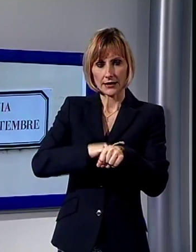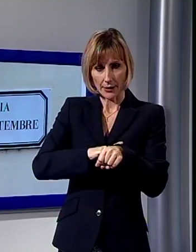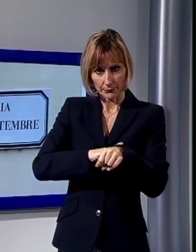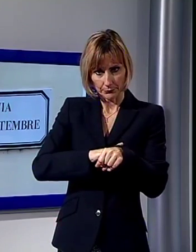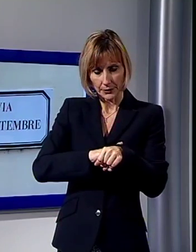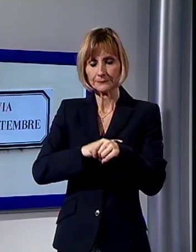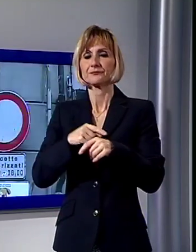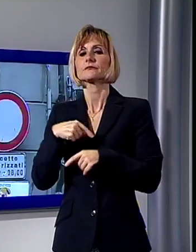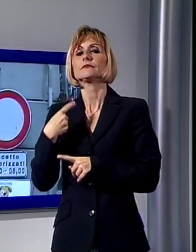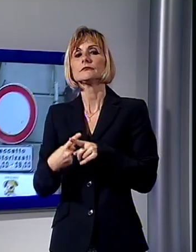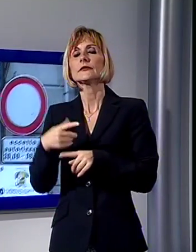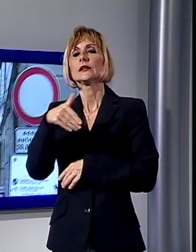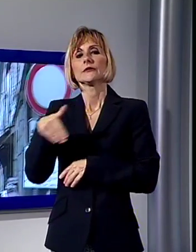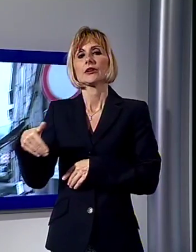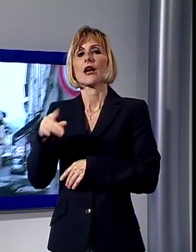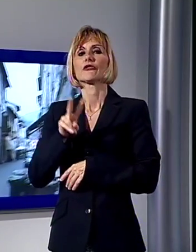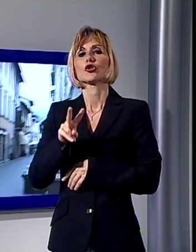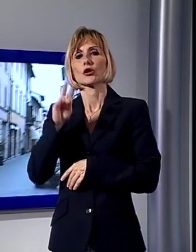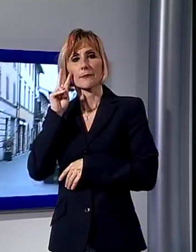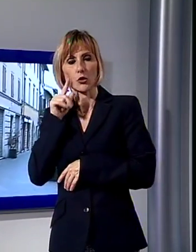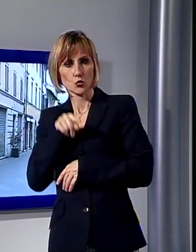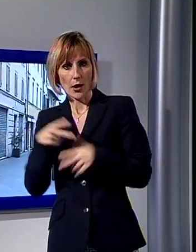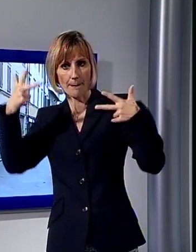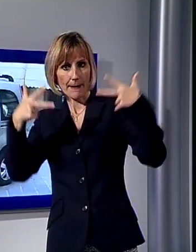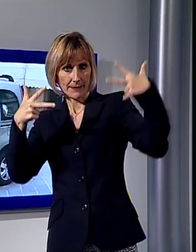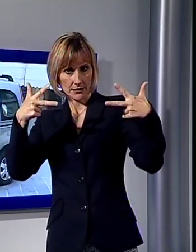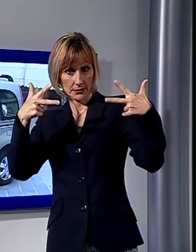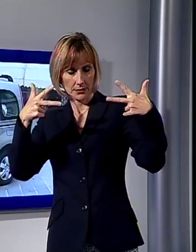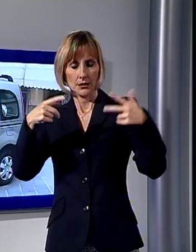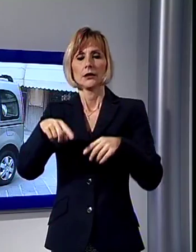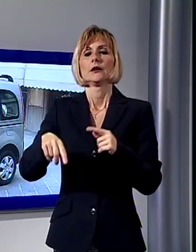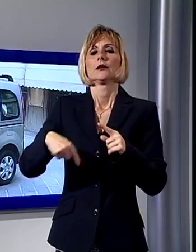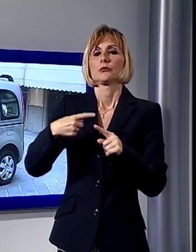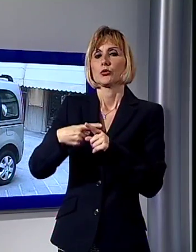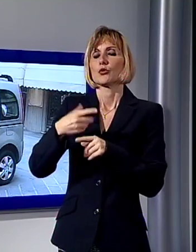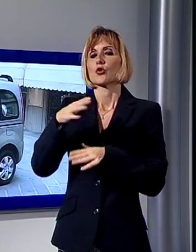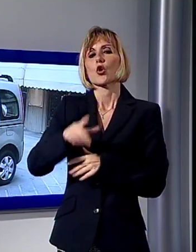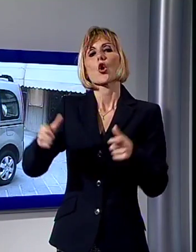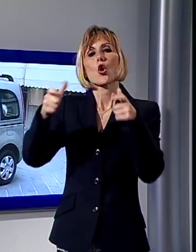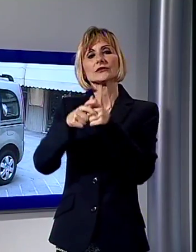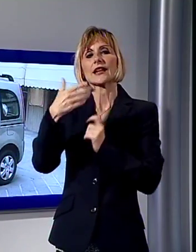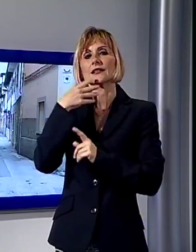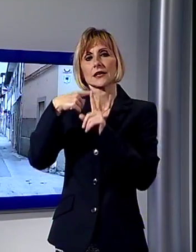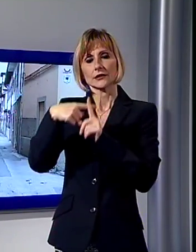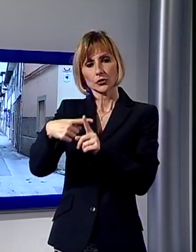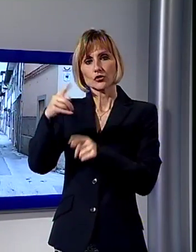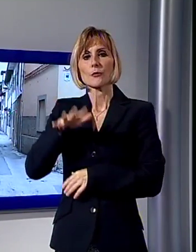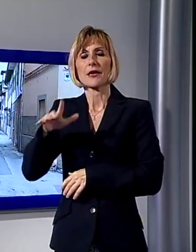Palazzo Littorio, via Vittorio Emanuele, da entrambi i lati, Contrada Santa Croce e Piazza del Rivellino. L'entrata in vigore è